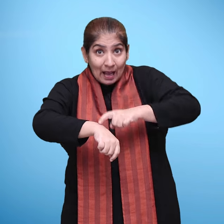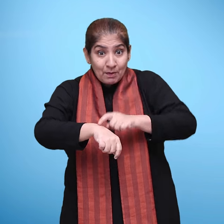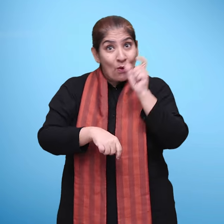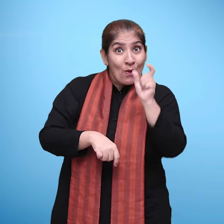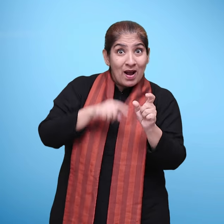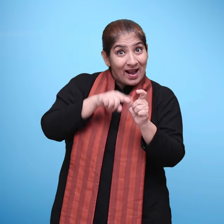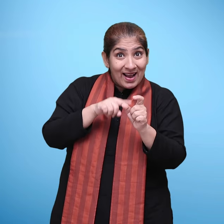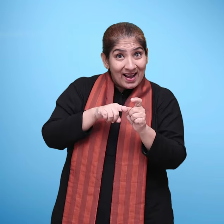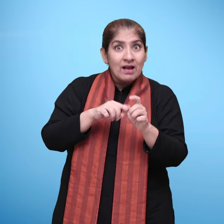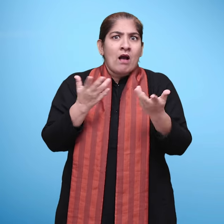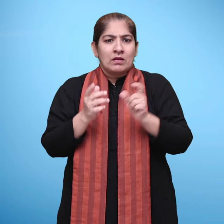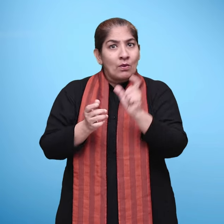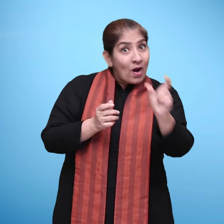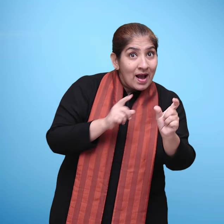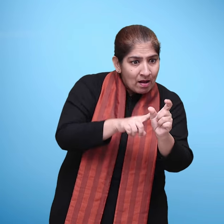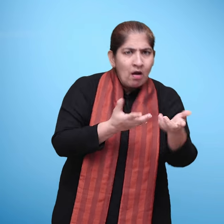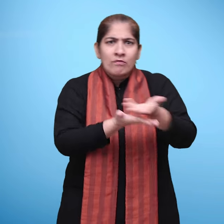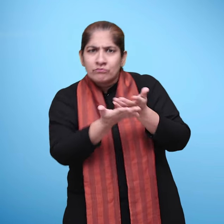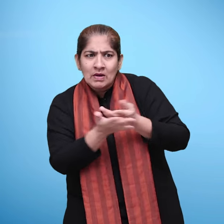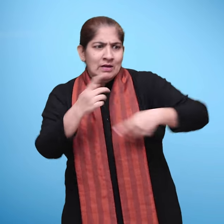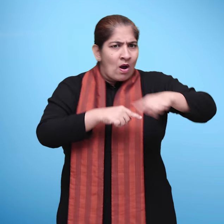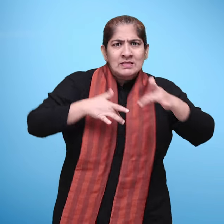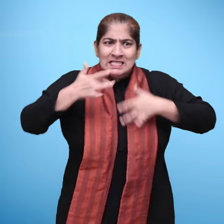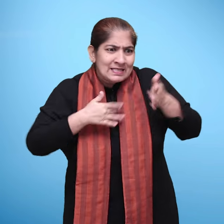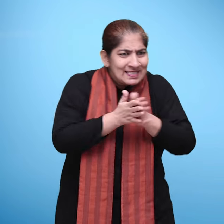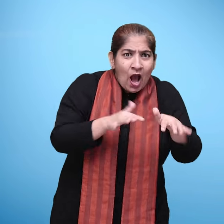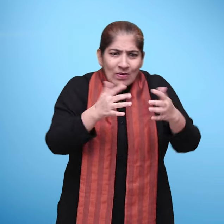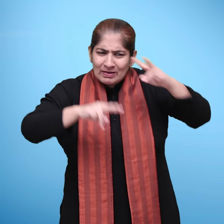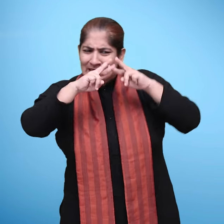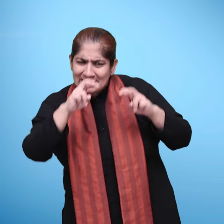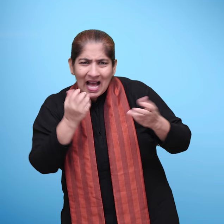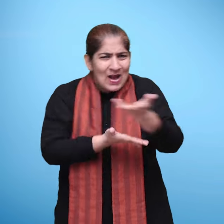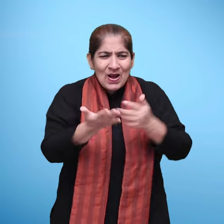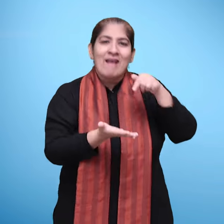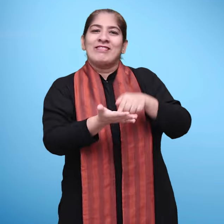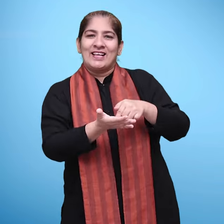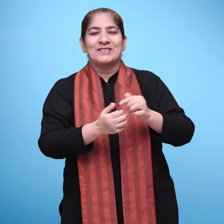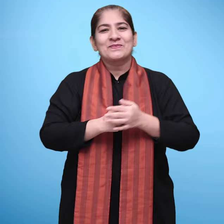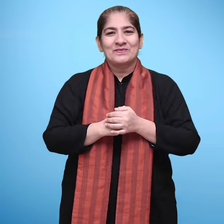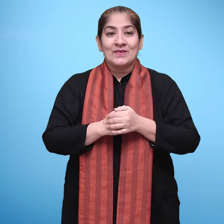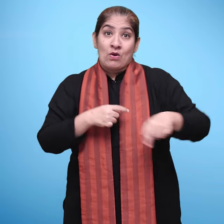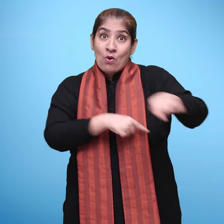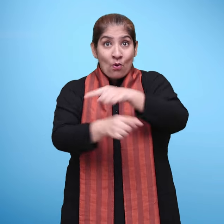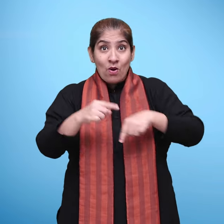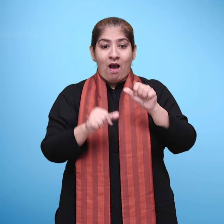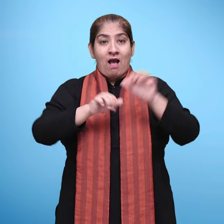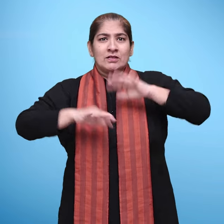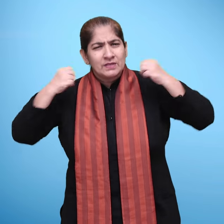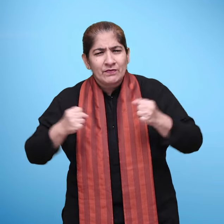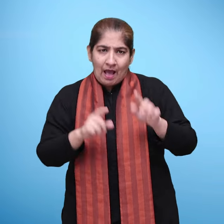को आप शब्दों का खेल में शामिल करके इन पर गत्वेधियां करवा सकते हैं इन सभी कार्यों का उदेश ये है कि